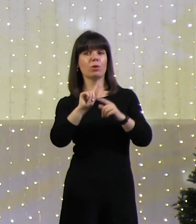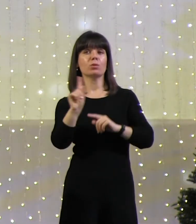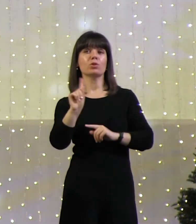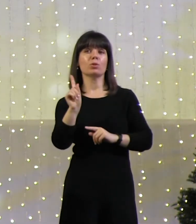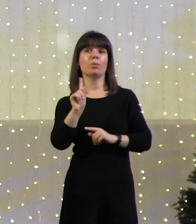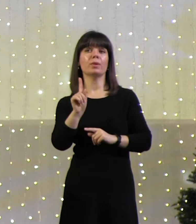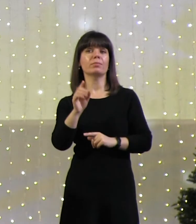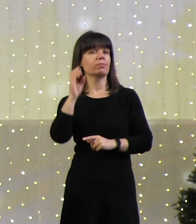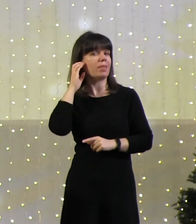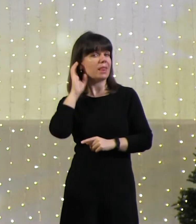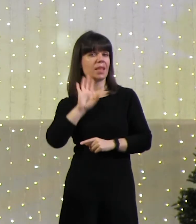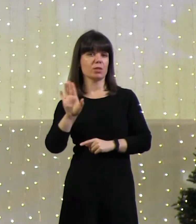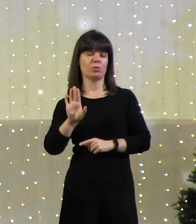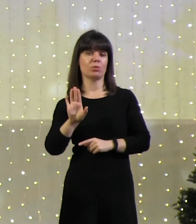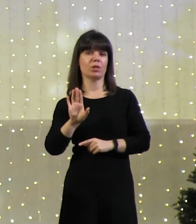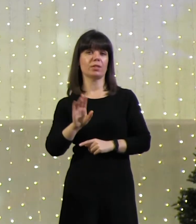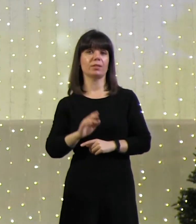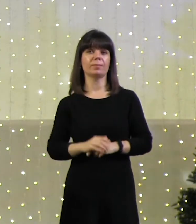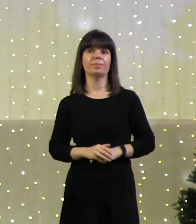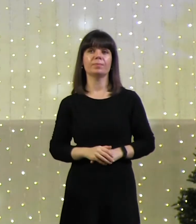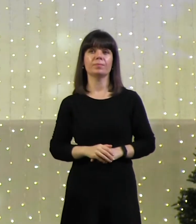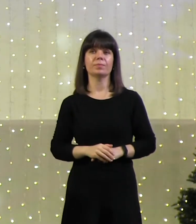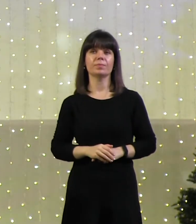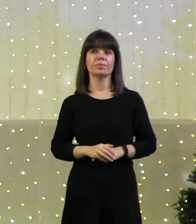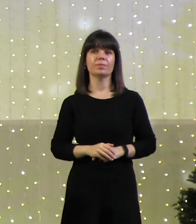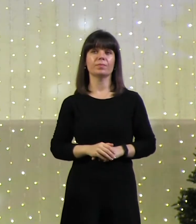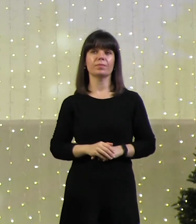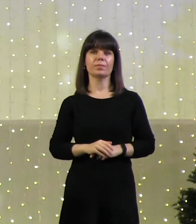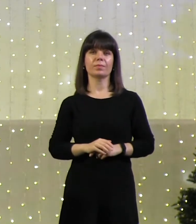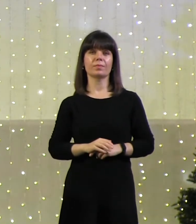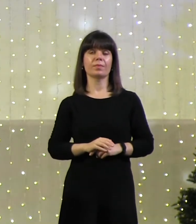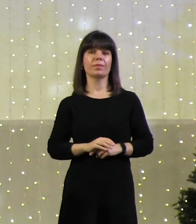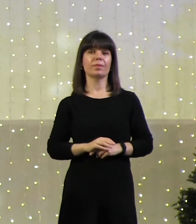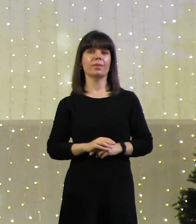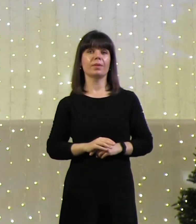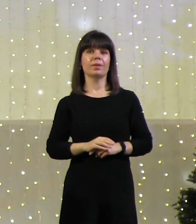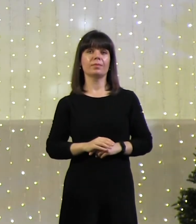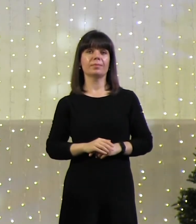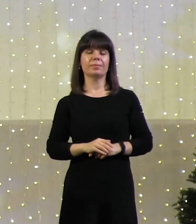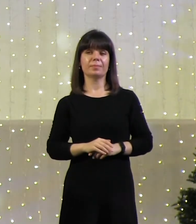чтобы не слушать. Не бойся на это тратить время.